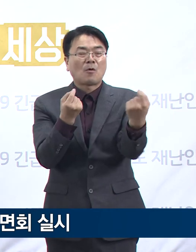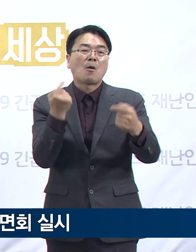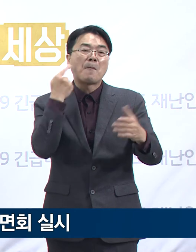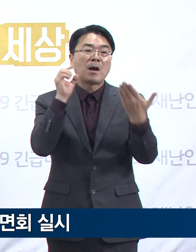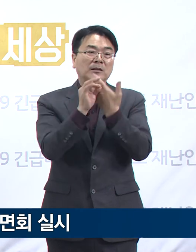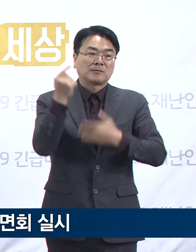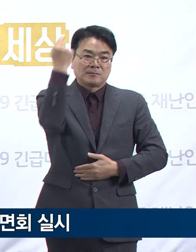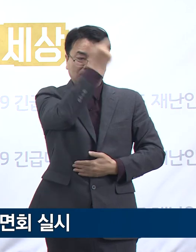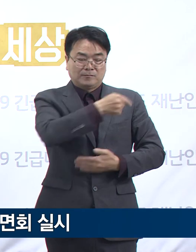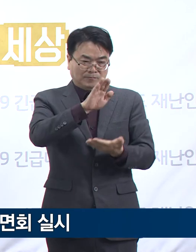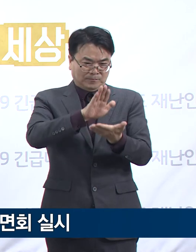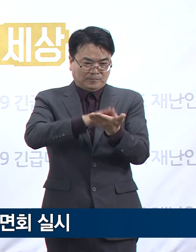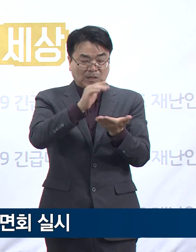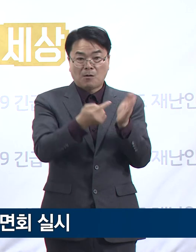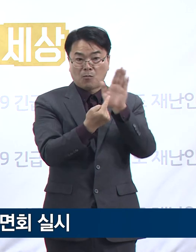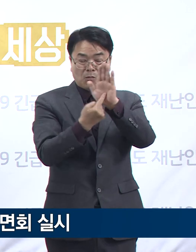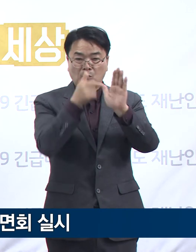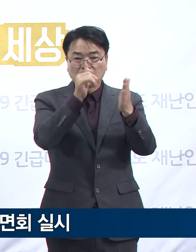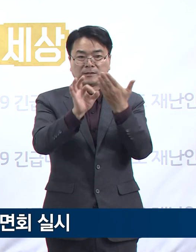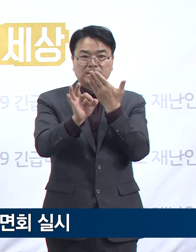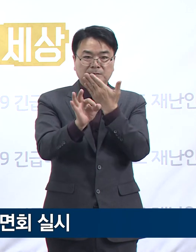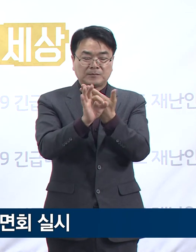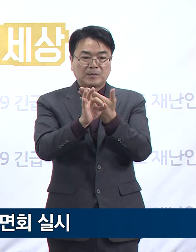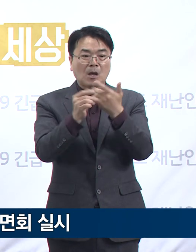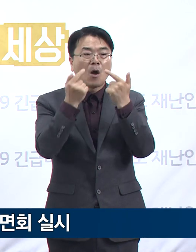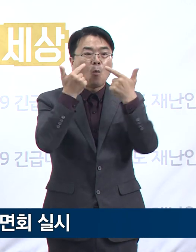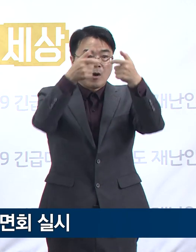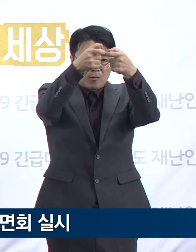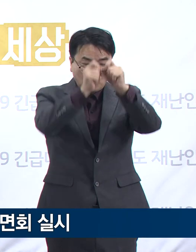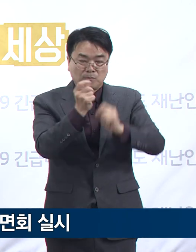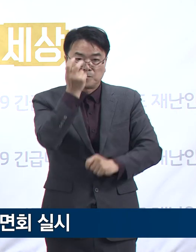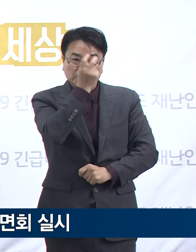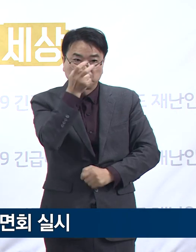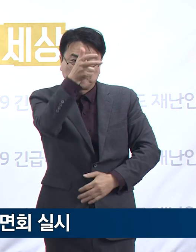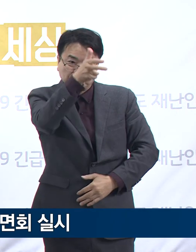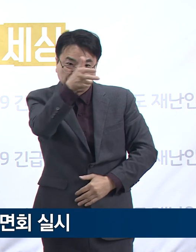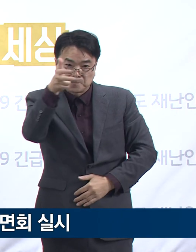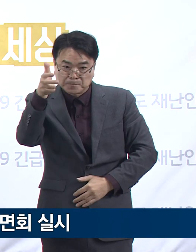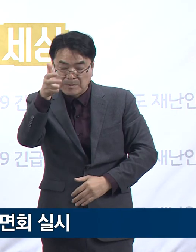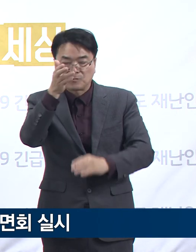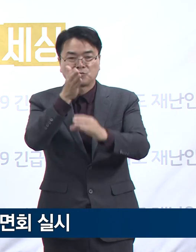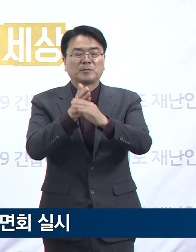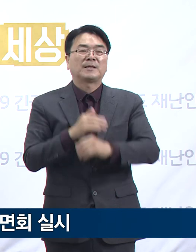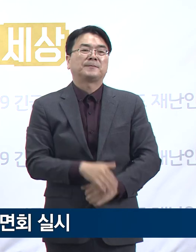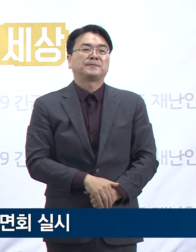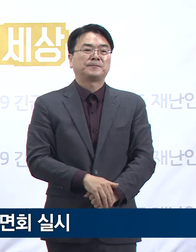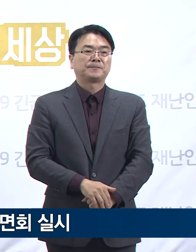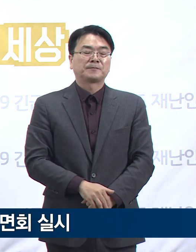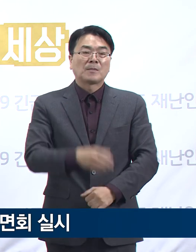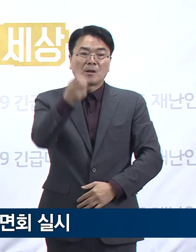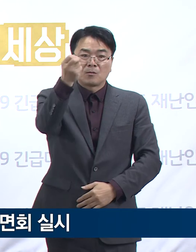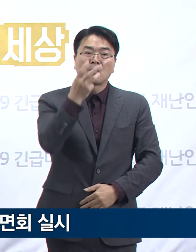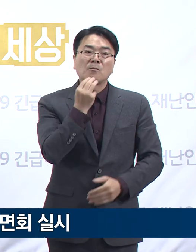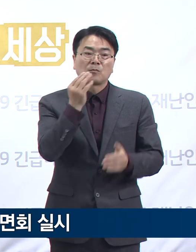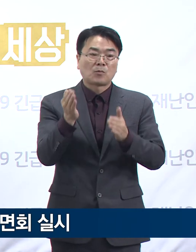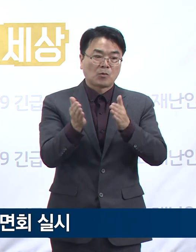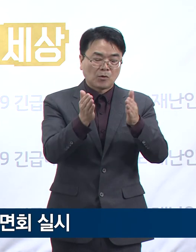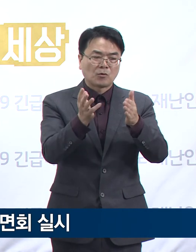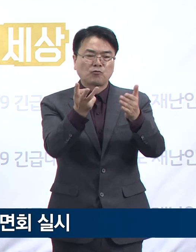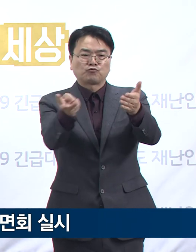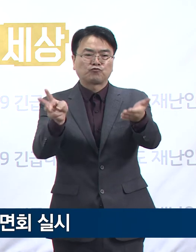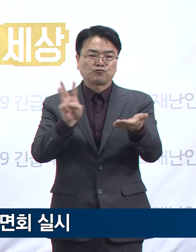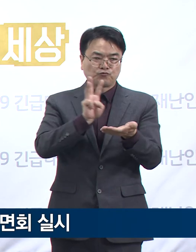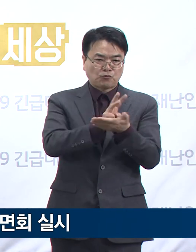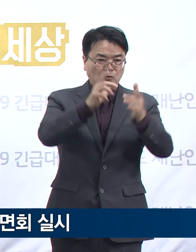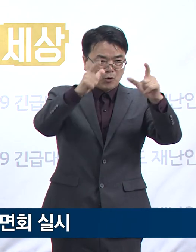확인하고 코로나19 검사 시행 여부를 지속 모니터링하고 있습니다. 한편 경기도 등 수도권의